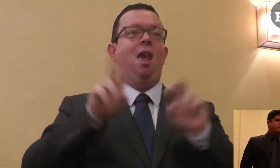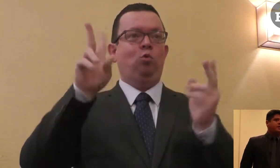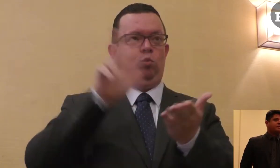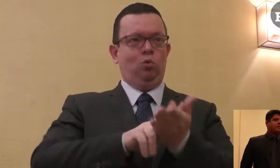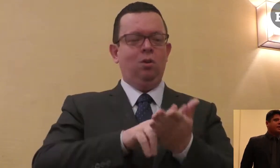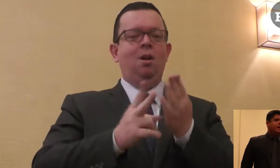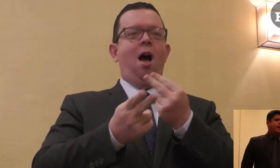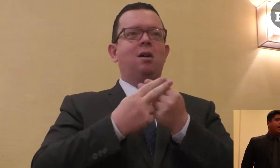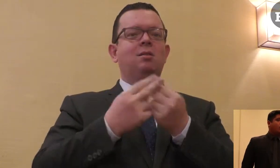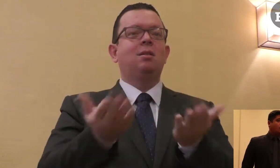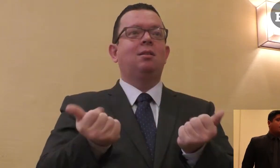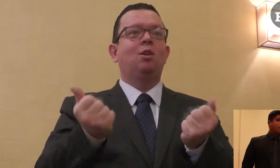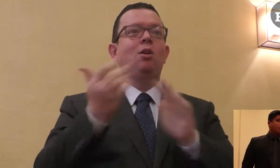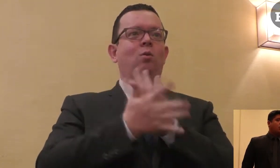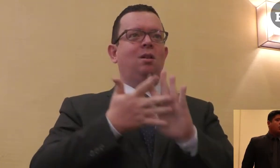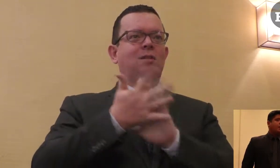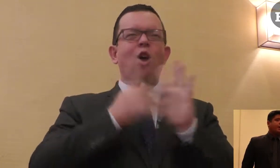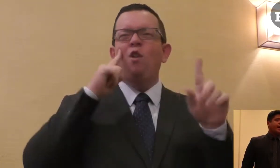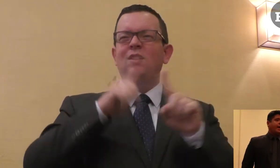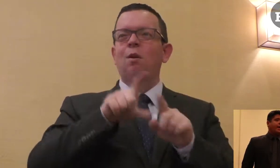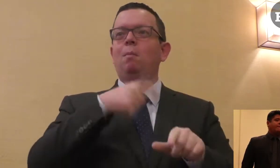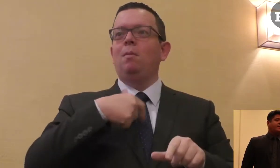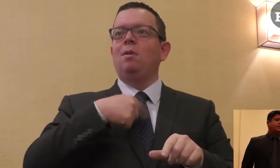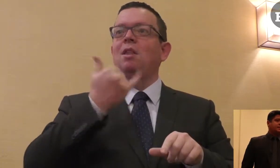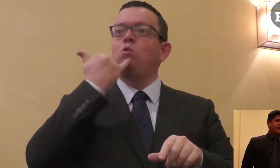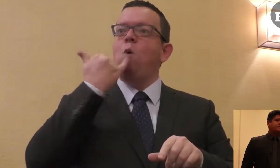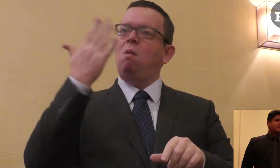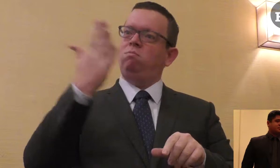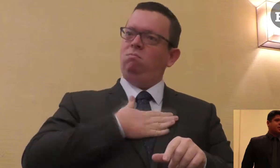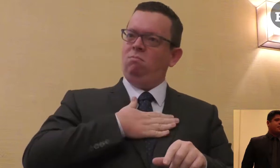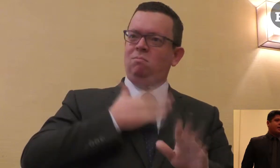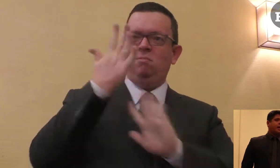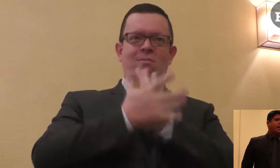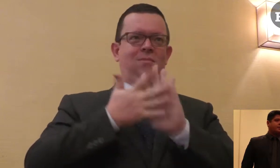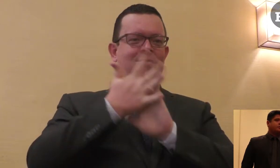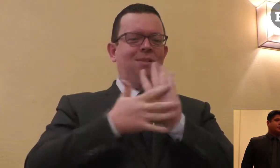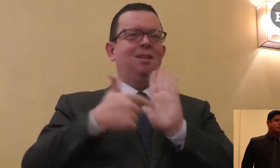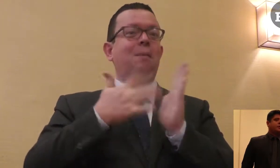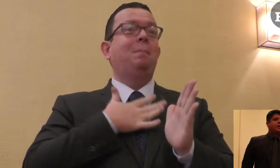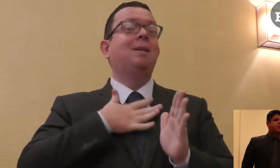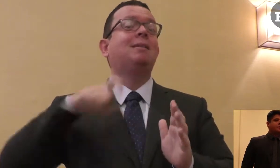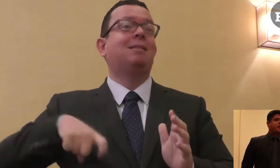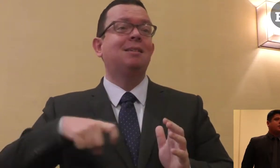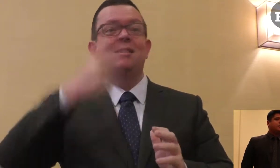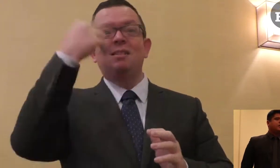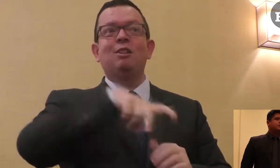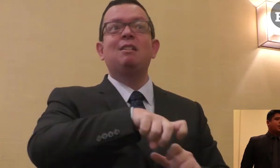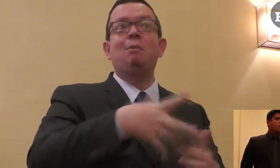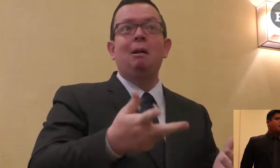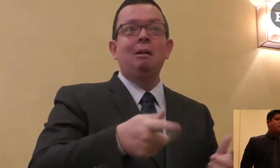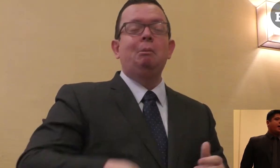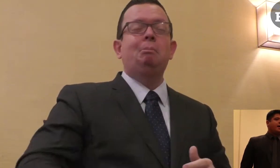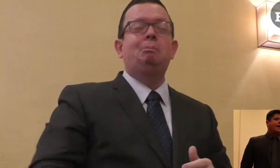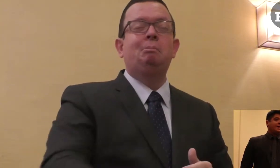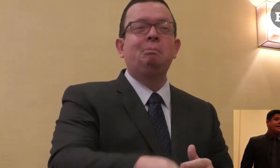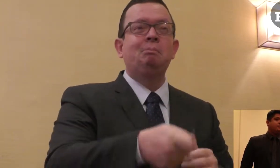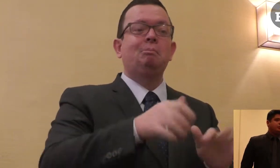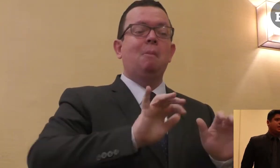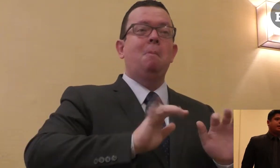señas. La ONU aprobó que el 23 de septiembre de cada año, lo hizo desde el año pasado, se conmemorara el Día Mundial de la